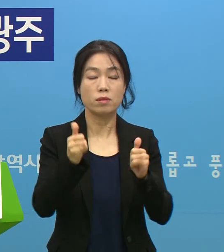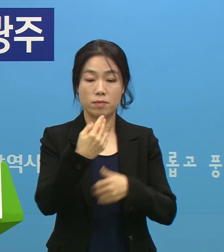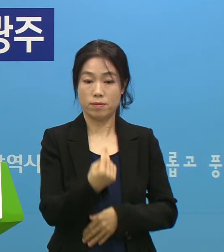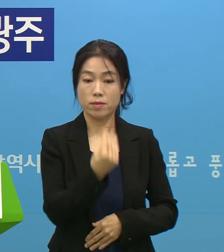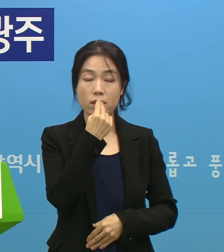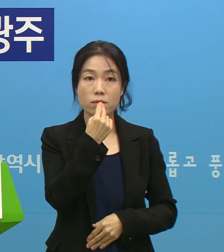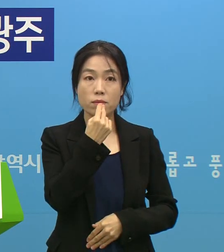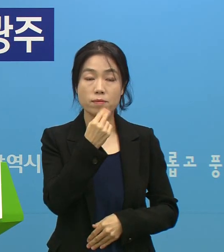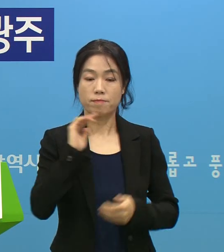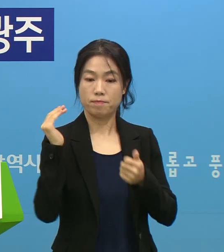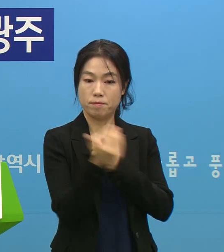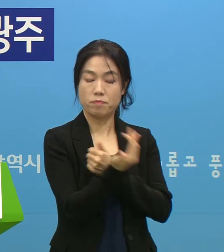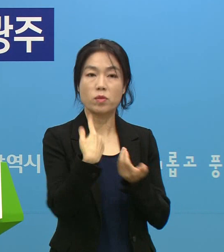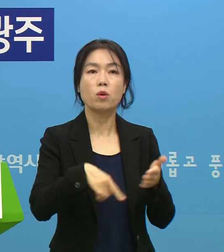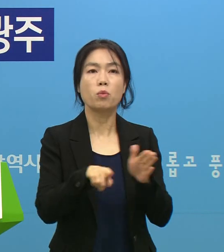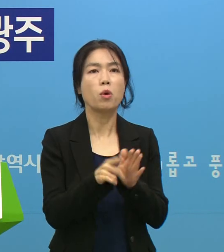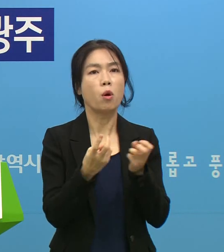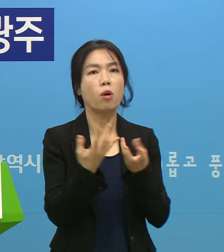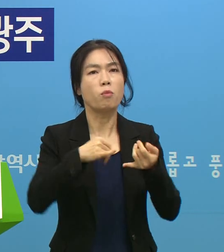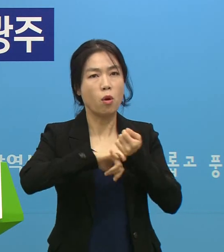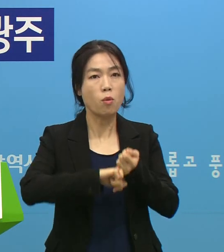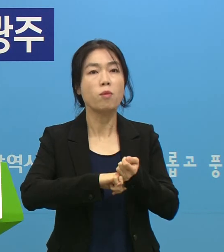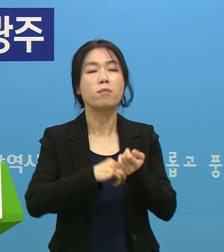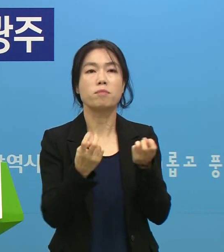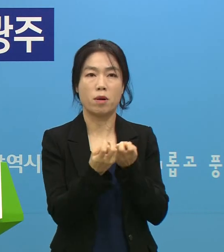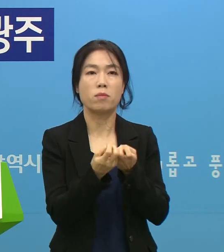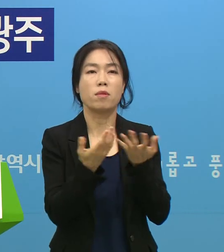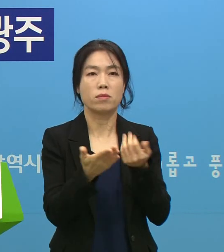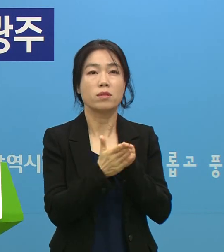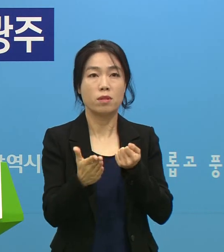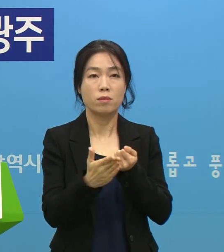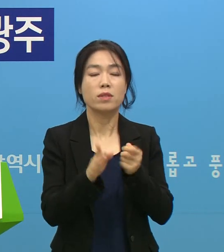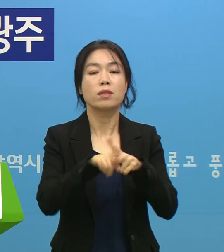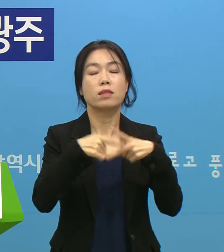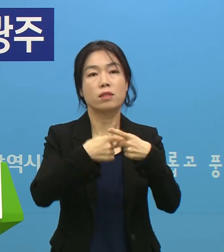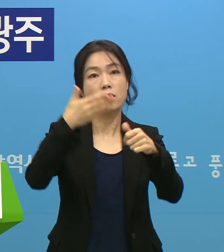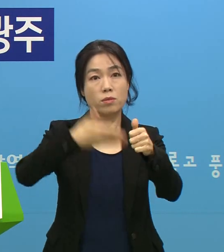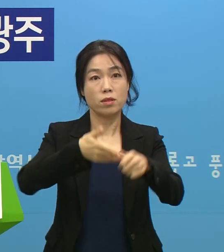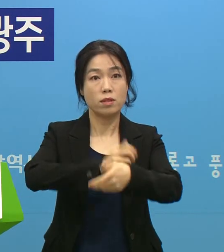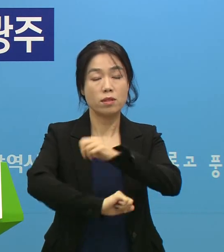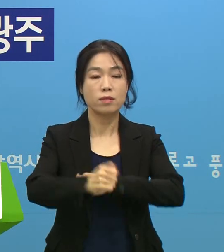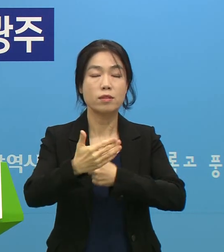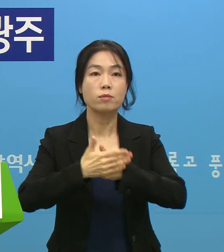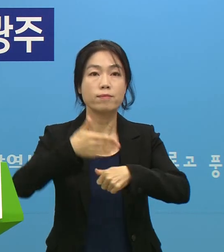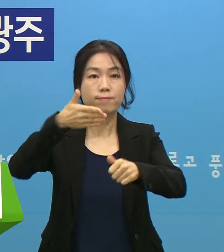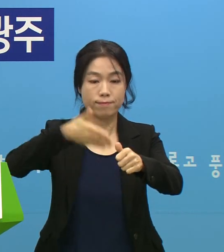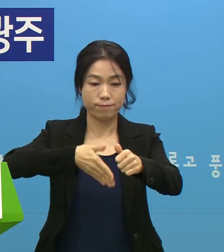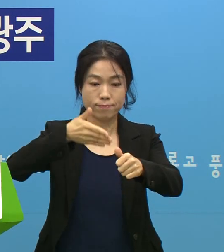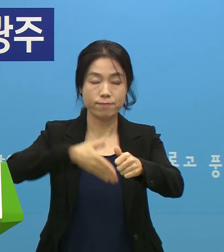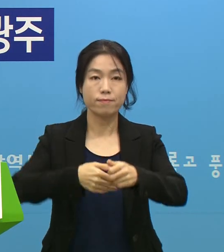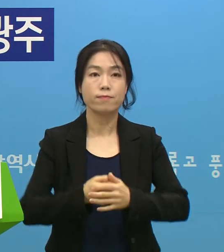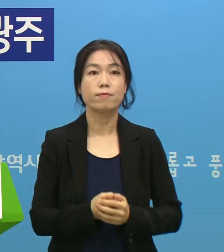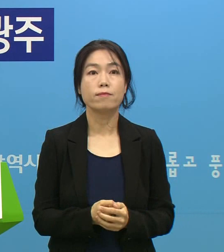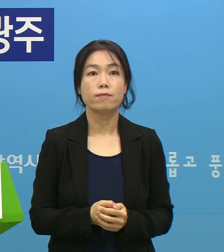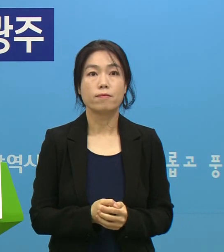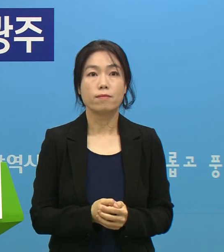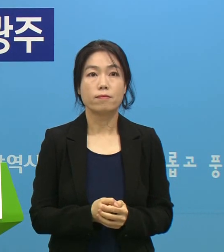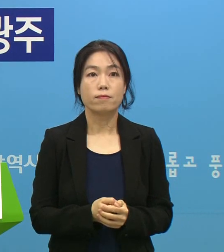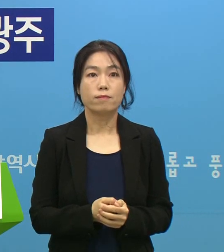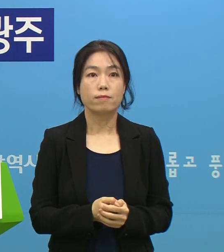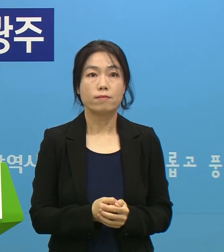생명을 지키기 위한 불가피한 조치임을 이해해 주시고 적극 협조해 주시기 부탁드립니다.